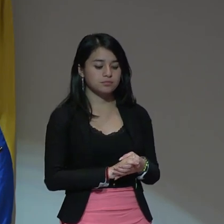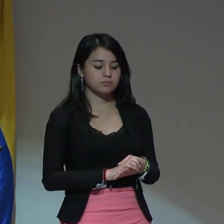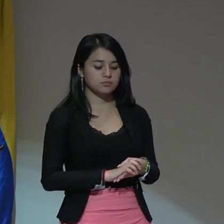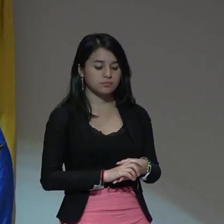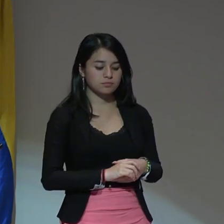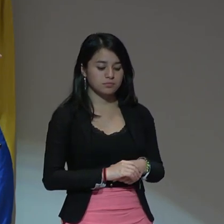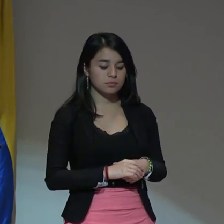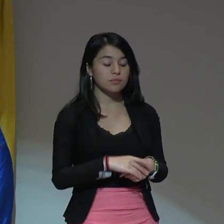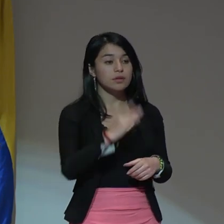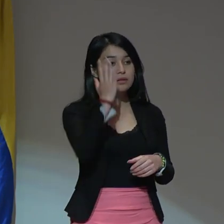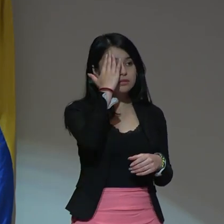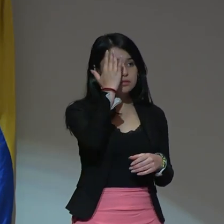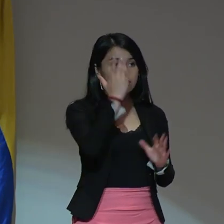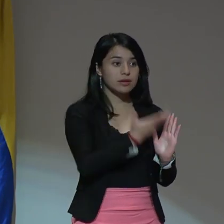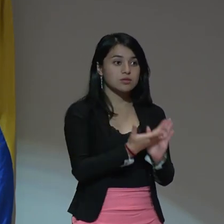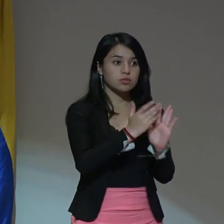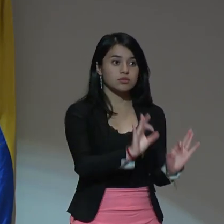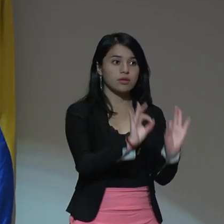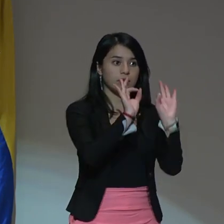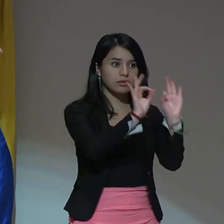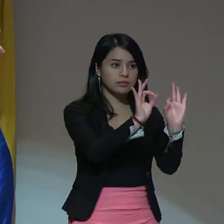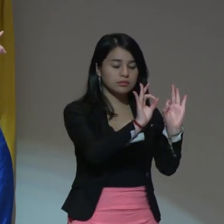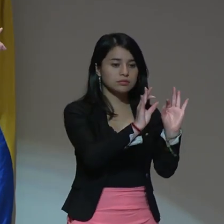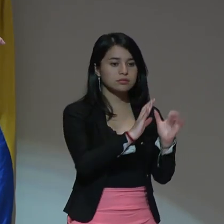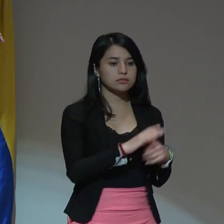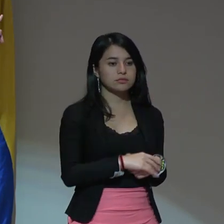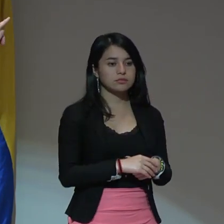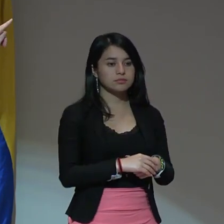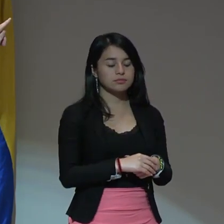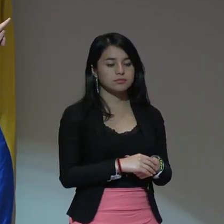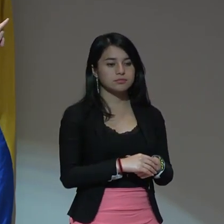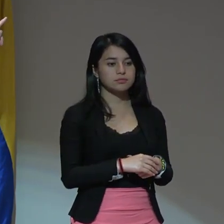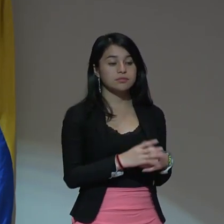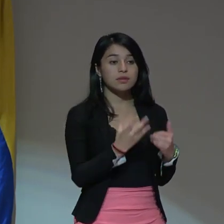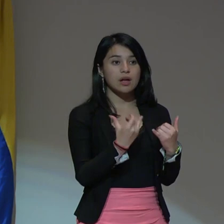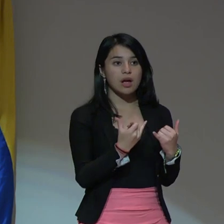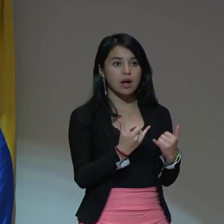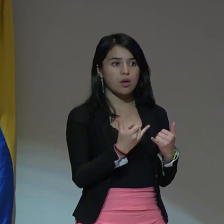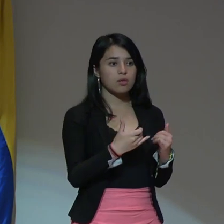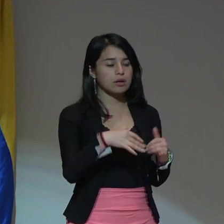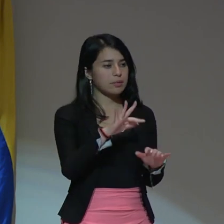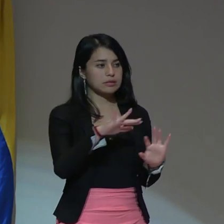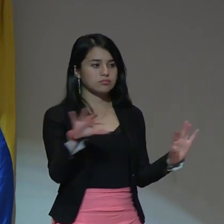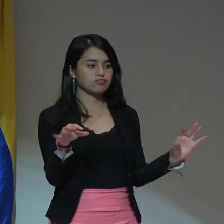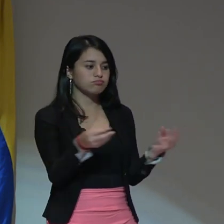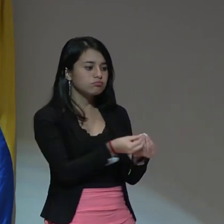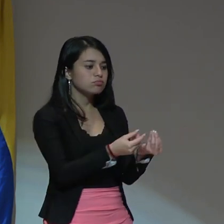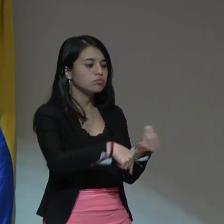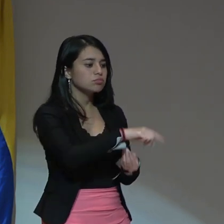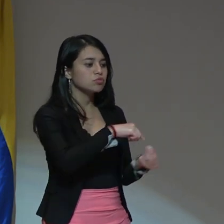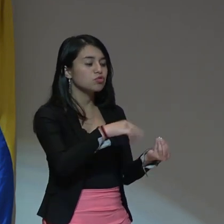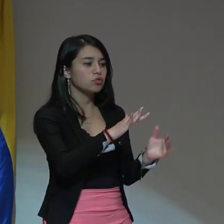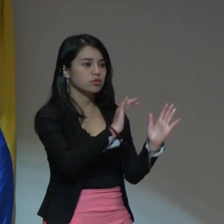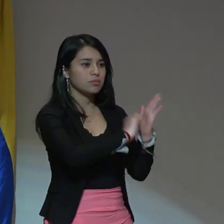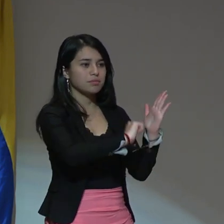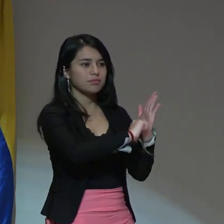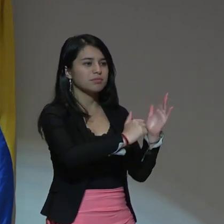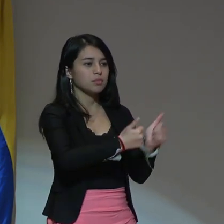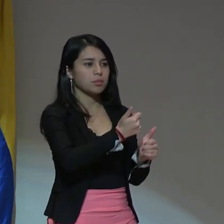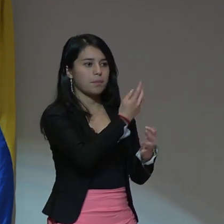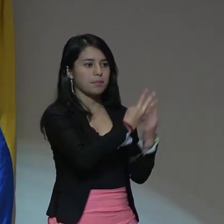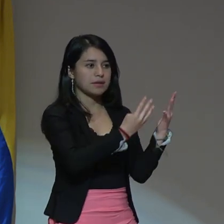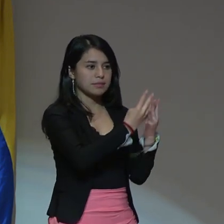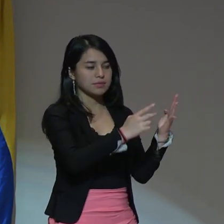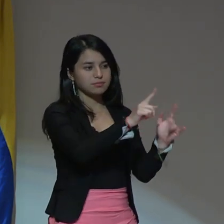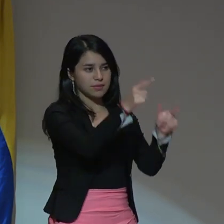la calidad educativa que ahora se focaliza en las asignaturas de matemática